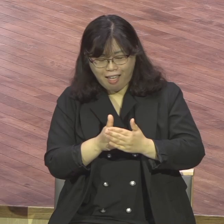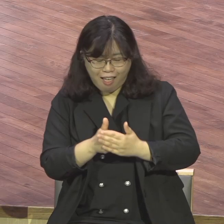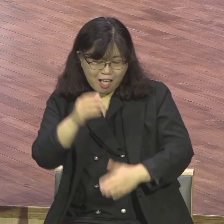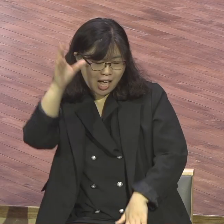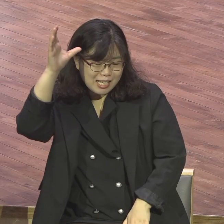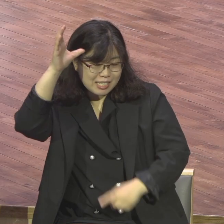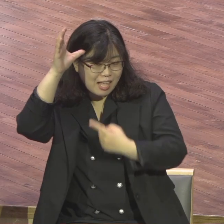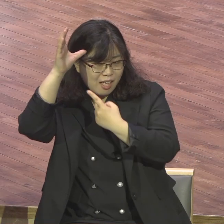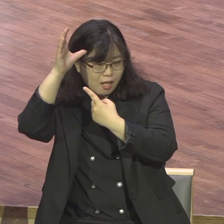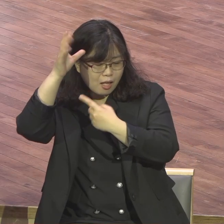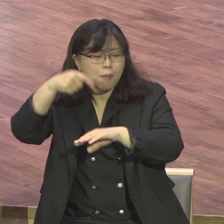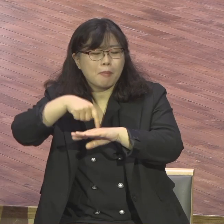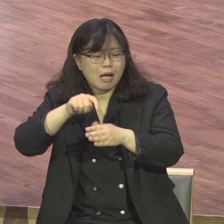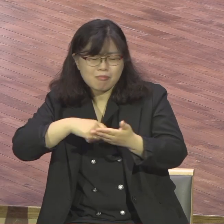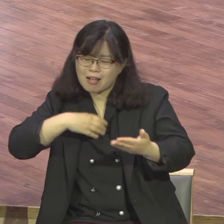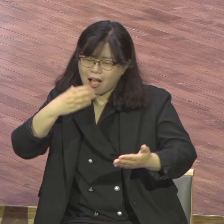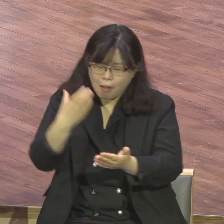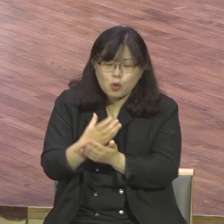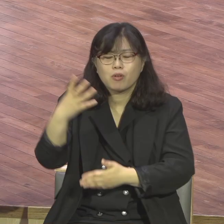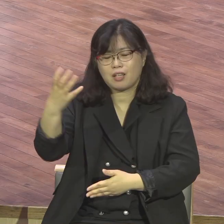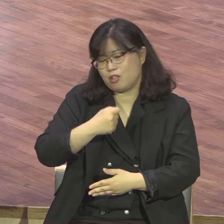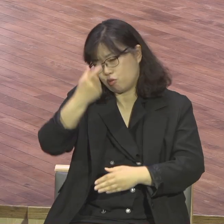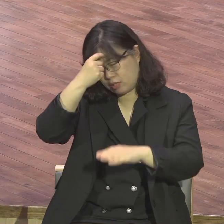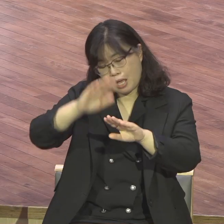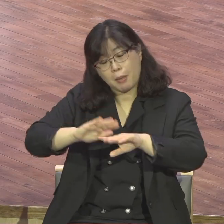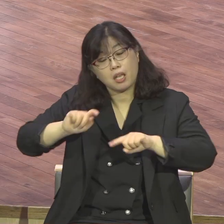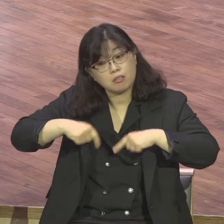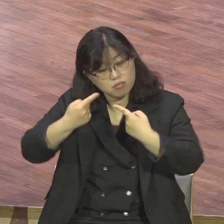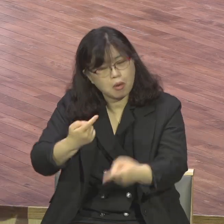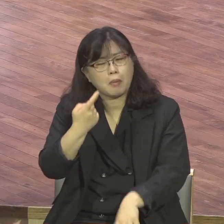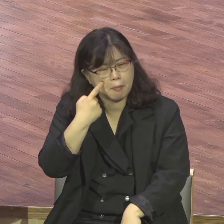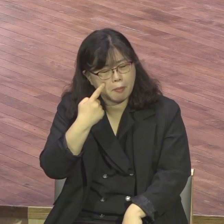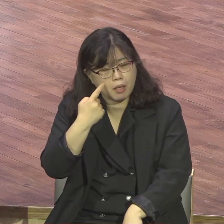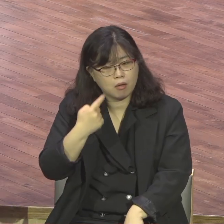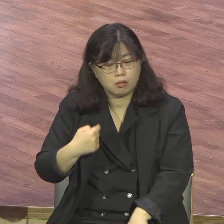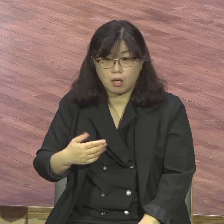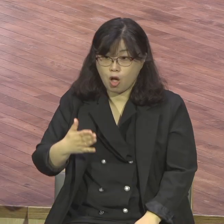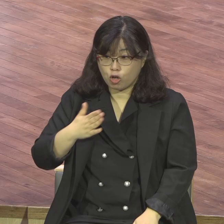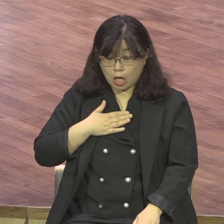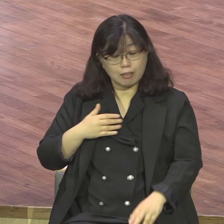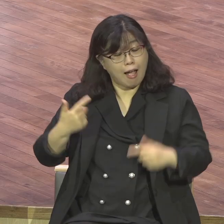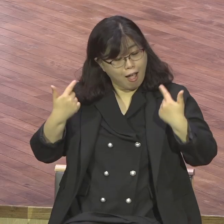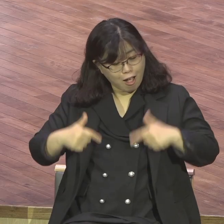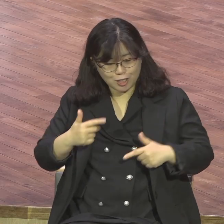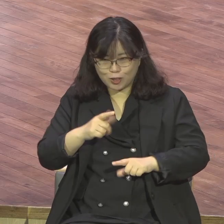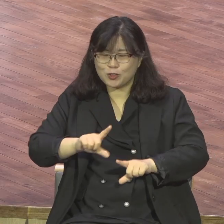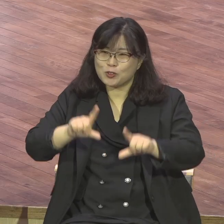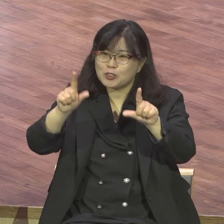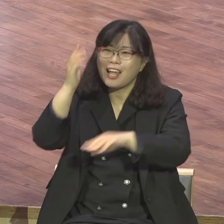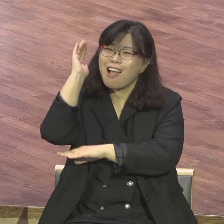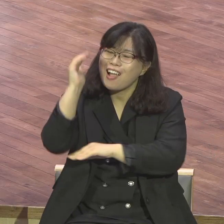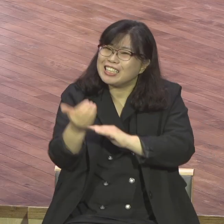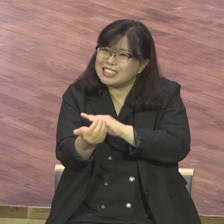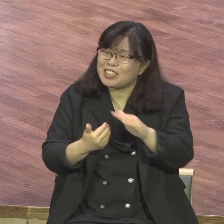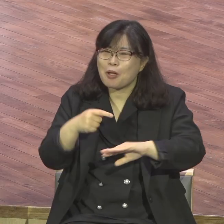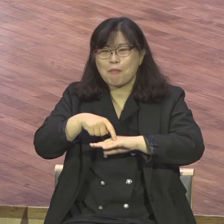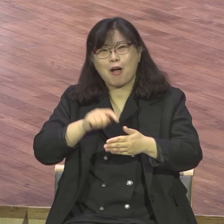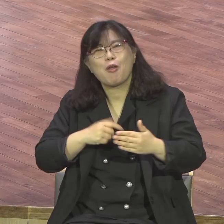기대하시면서 저도 주일 되면 설레이는데 여러분은 안 설레겠어요 하나님이 이 말씀을 통하여 어떻게 우리